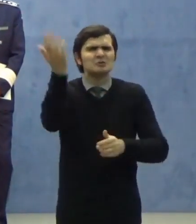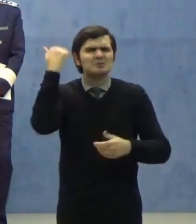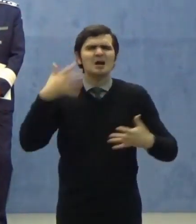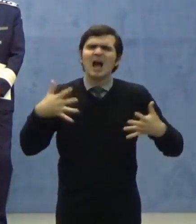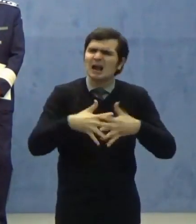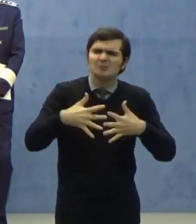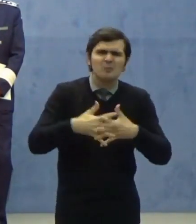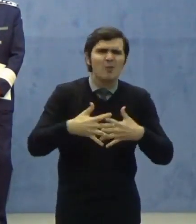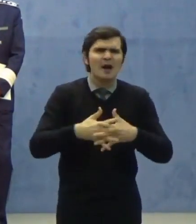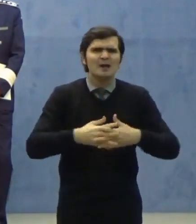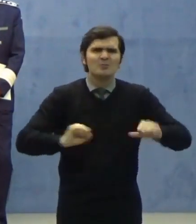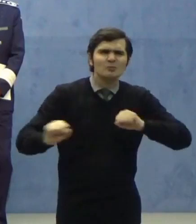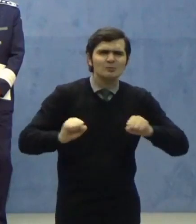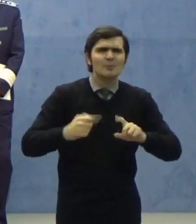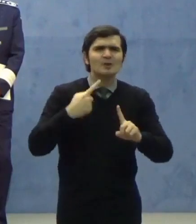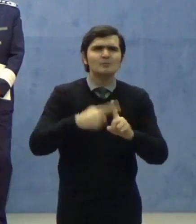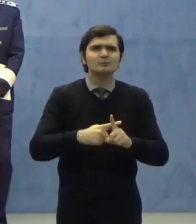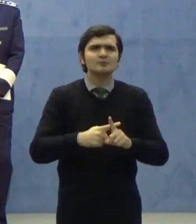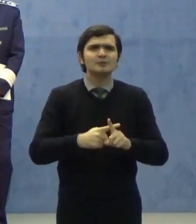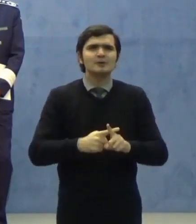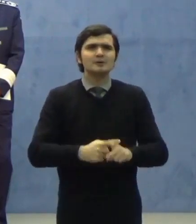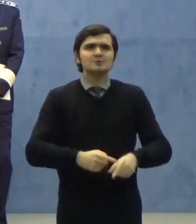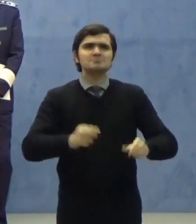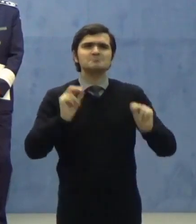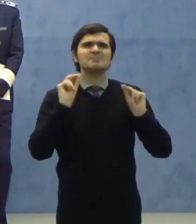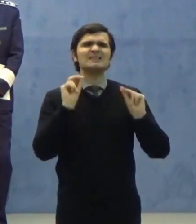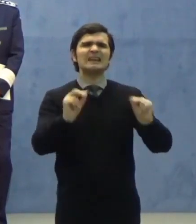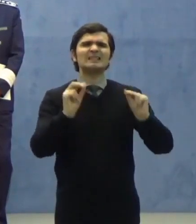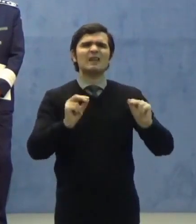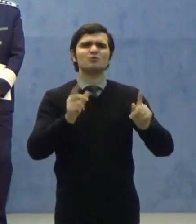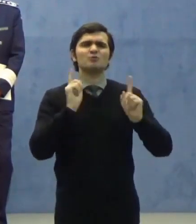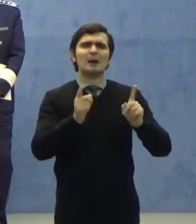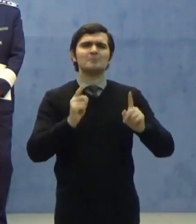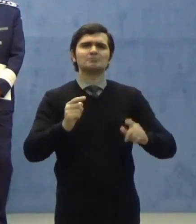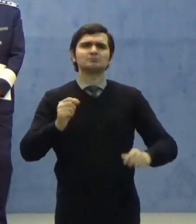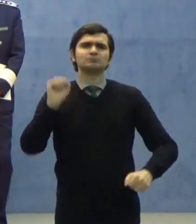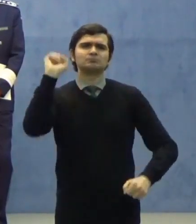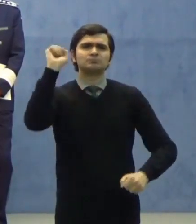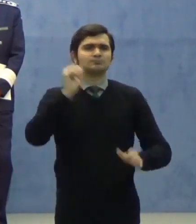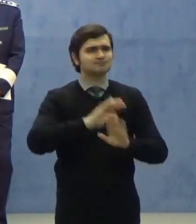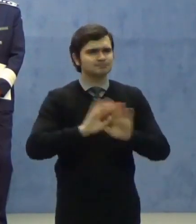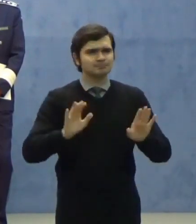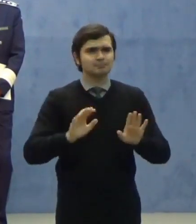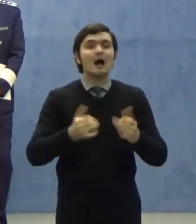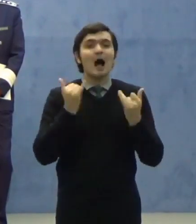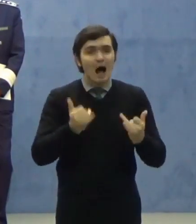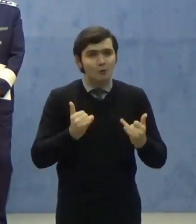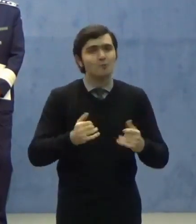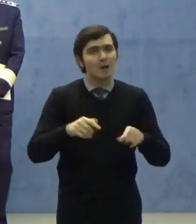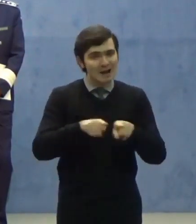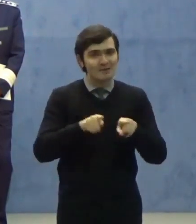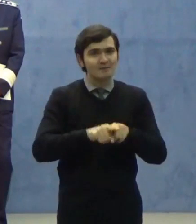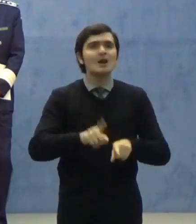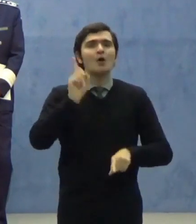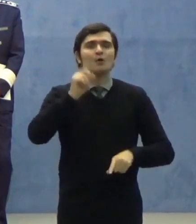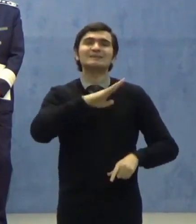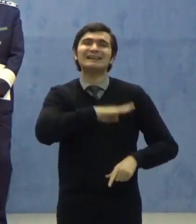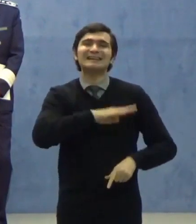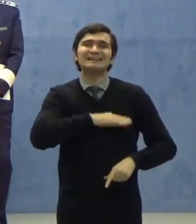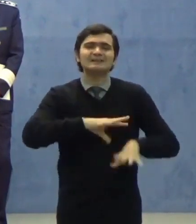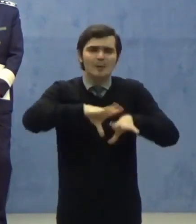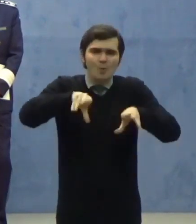tremure și dictatură Vom rezista și acum uniți ca unul